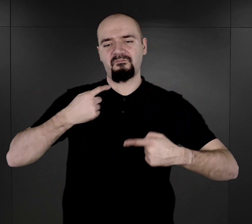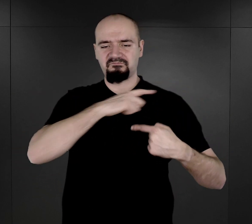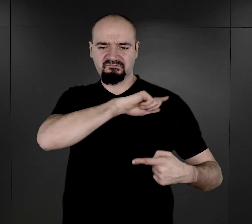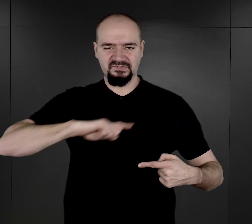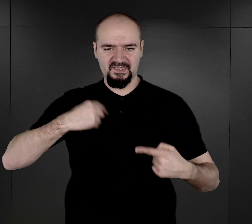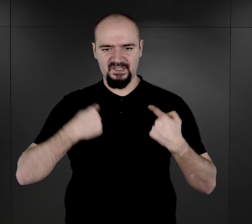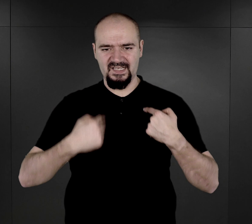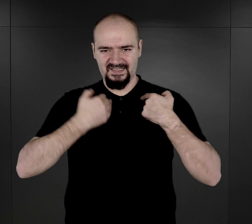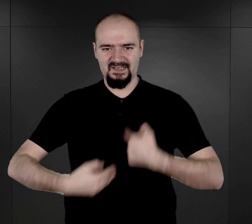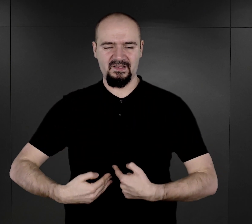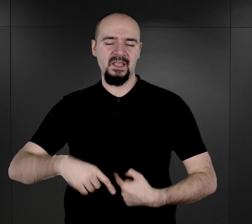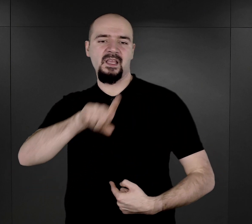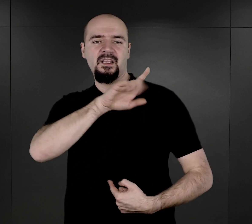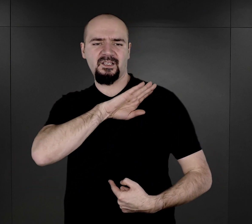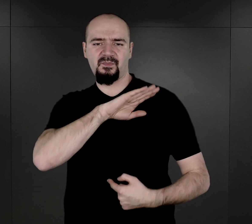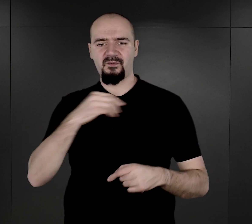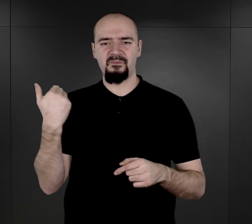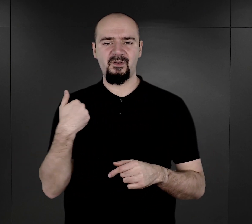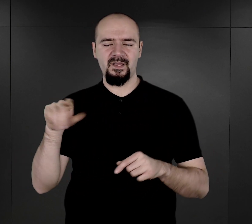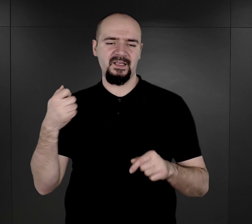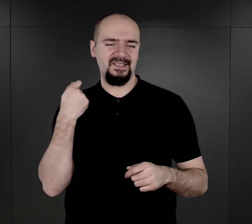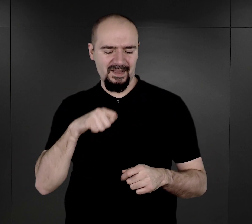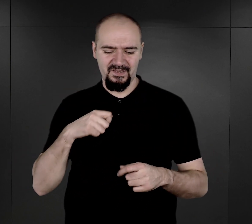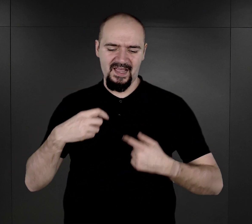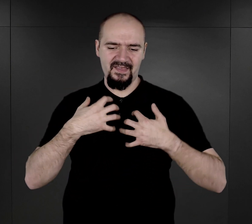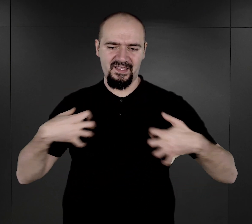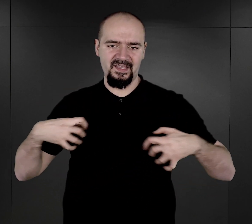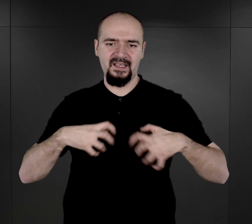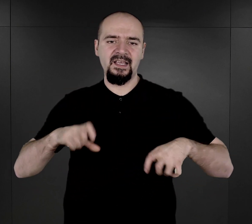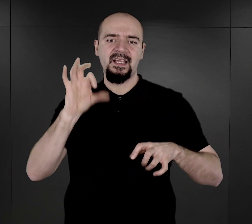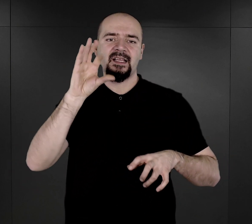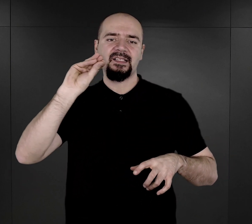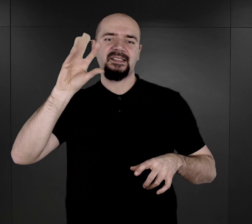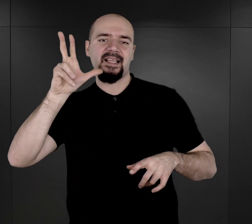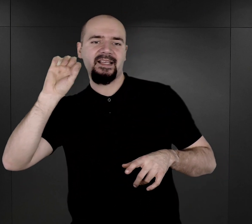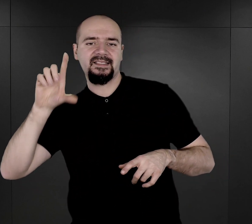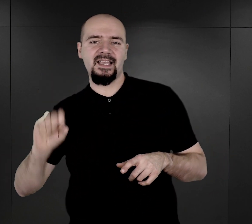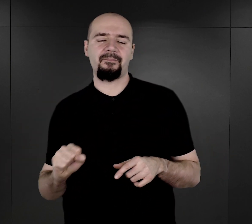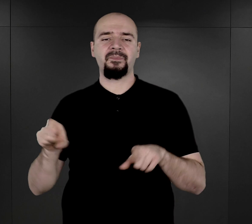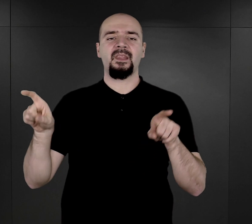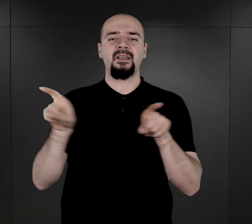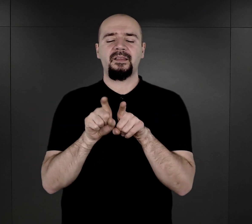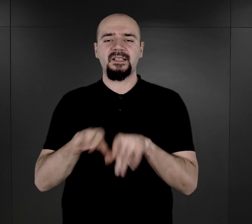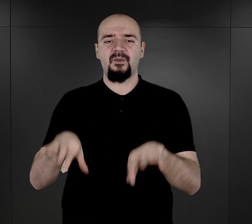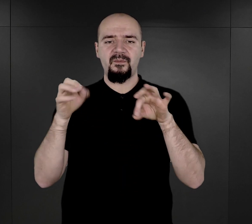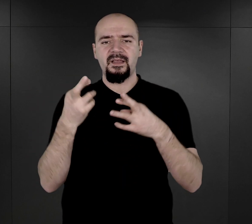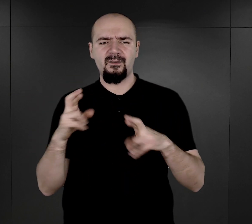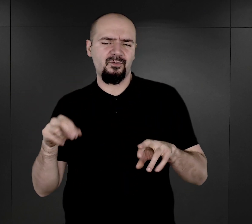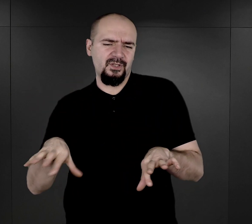osoby mordowane w tym samym czasie i takich badań dokonywano. Również wybierał różne osoby, u których